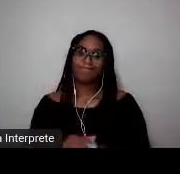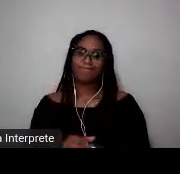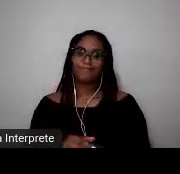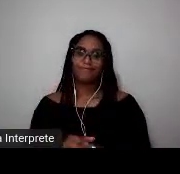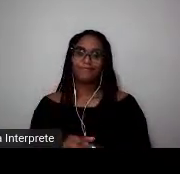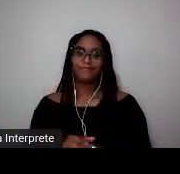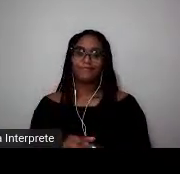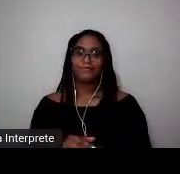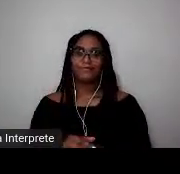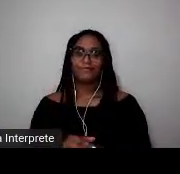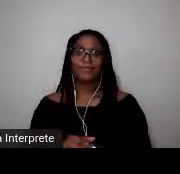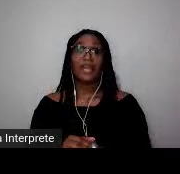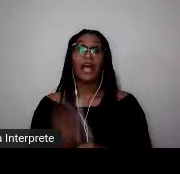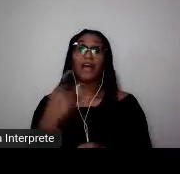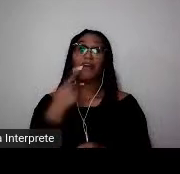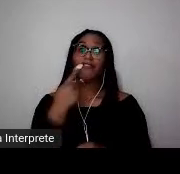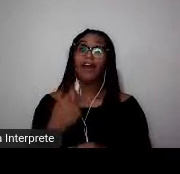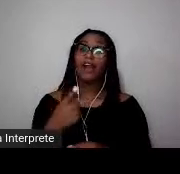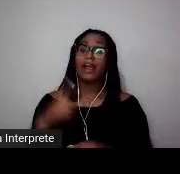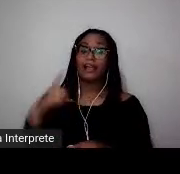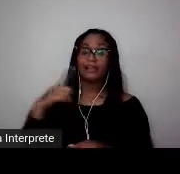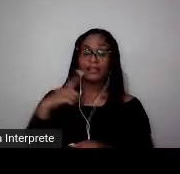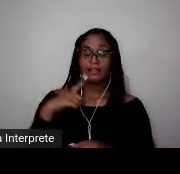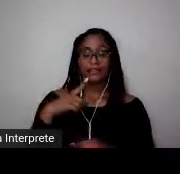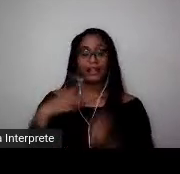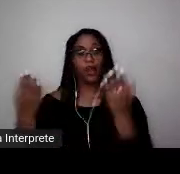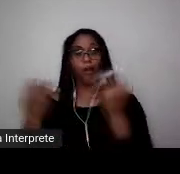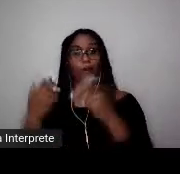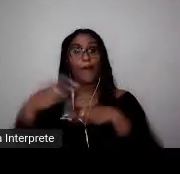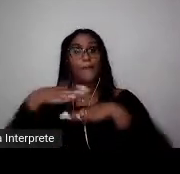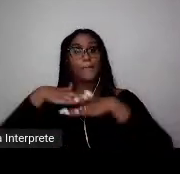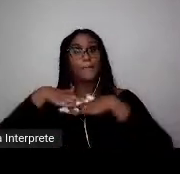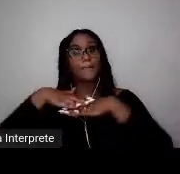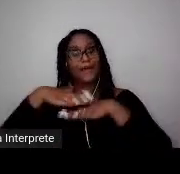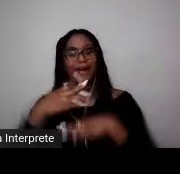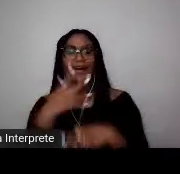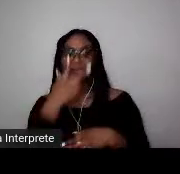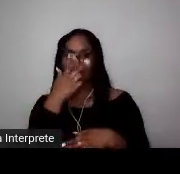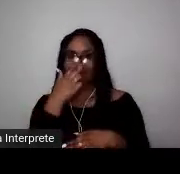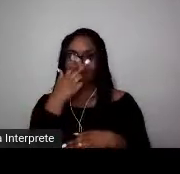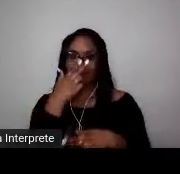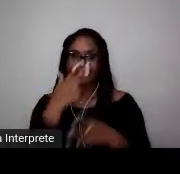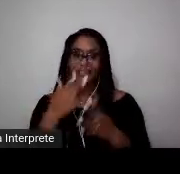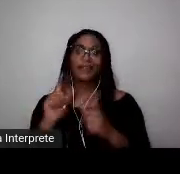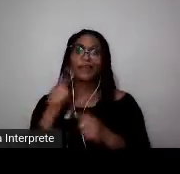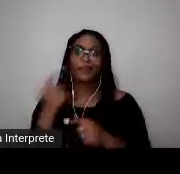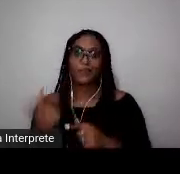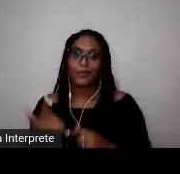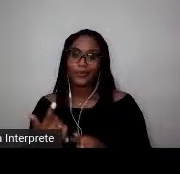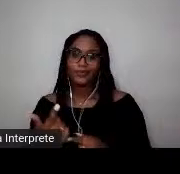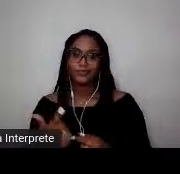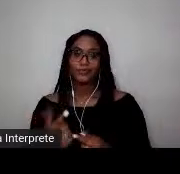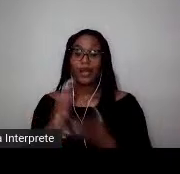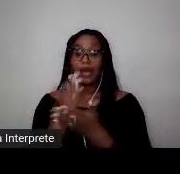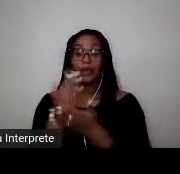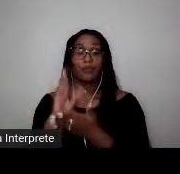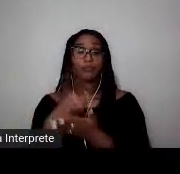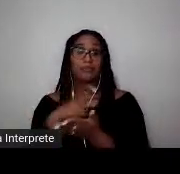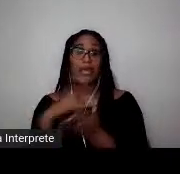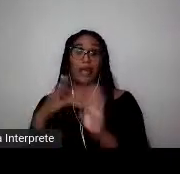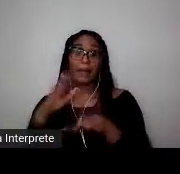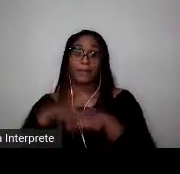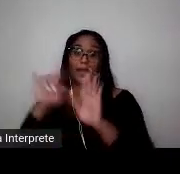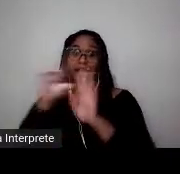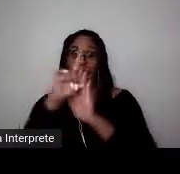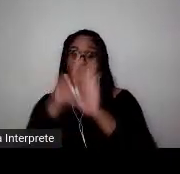iguais que outros. Ou seja, sujeitos mais detentores de direitos do que outros. Mas vamos